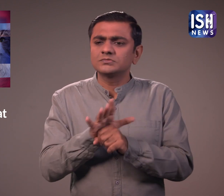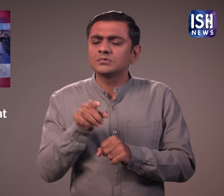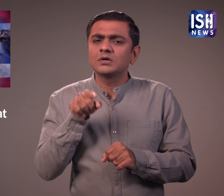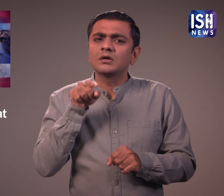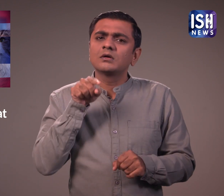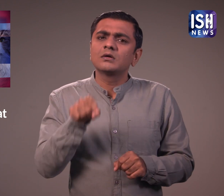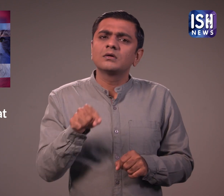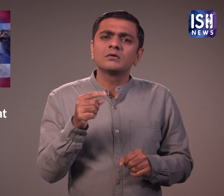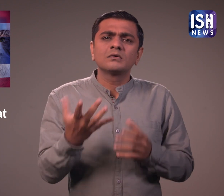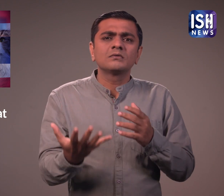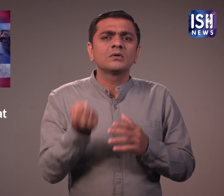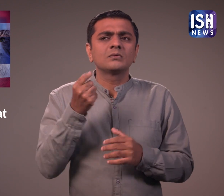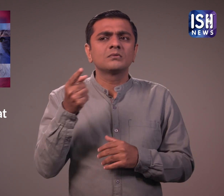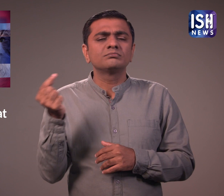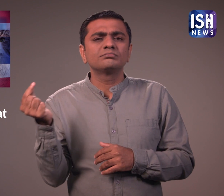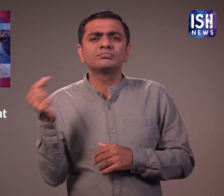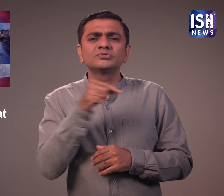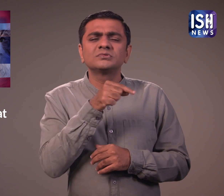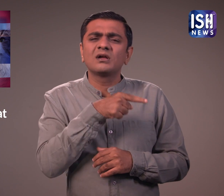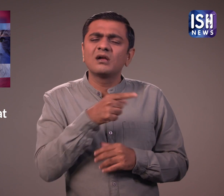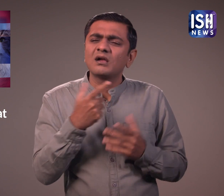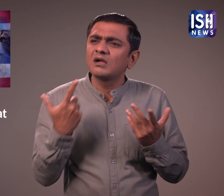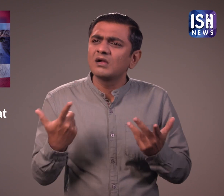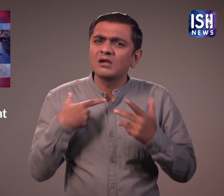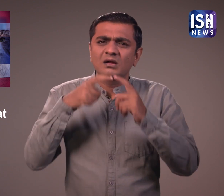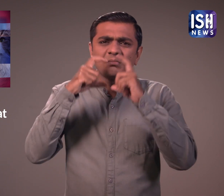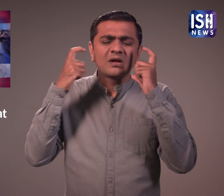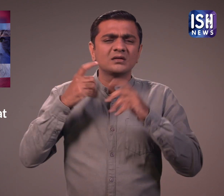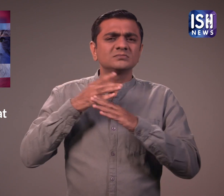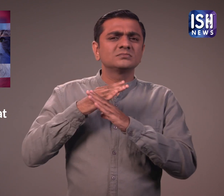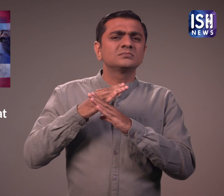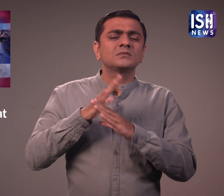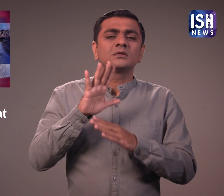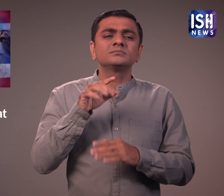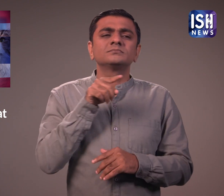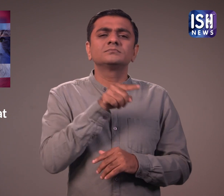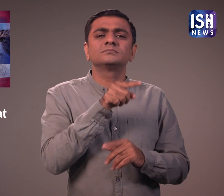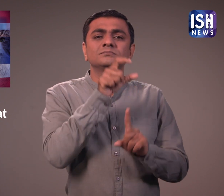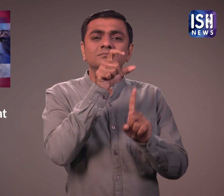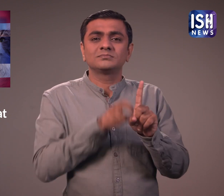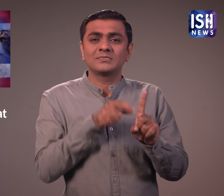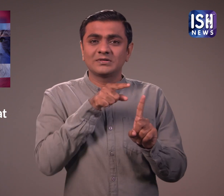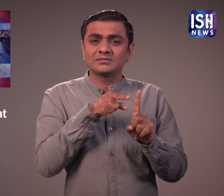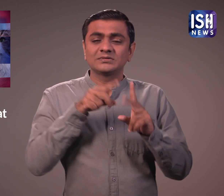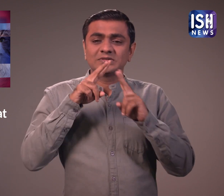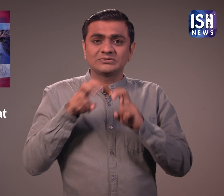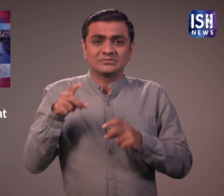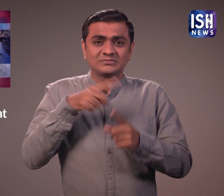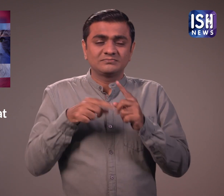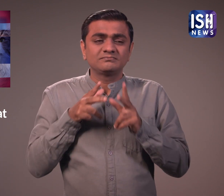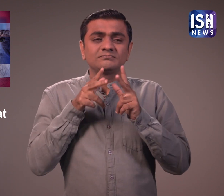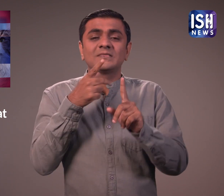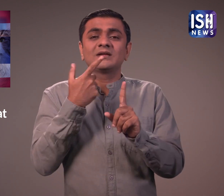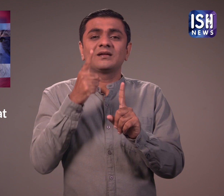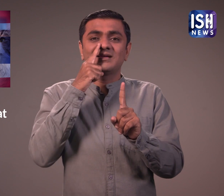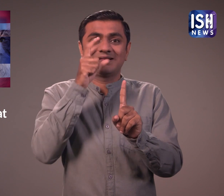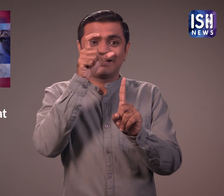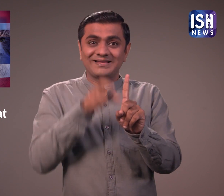डॉक्टर को संक्रमित किया था। शोद करताओं ने कहा कि वह संक्रमित हो गई क्योंकि डॉक्टर ने मास्क और